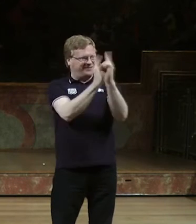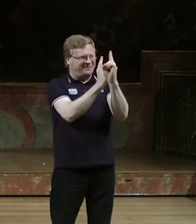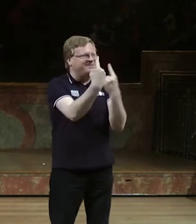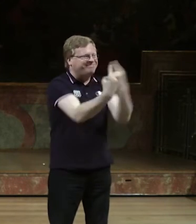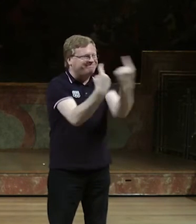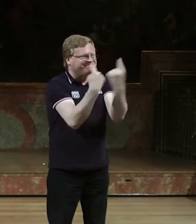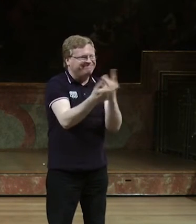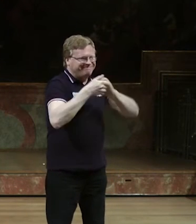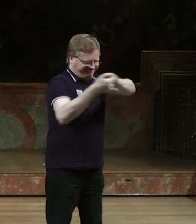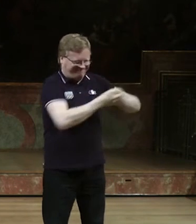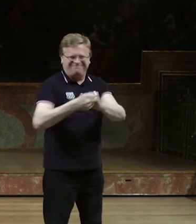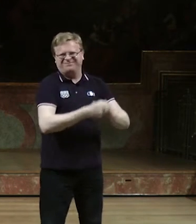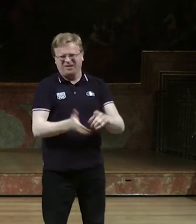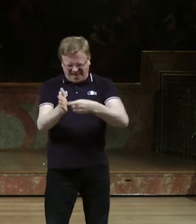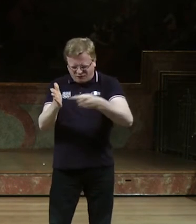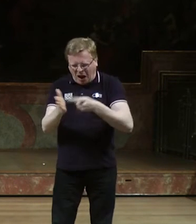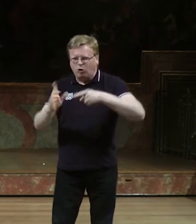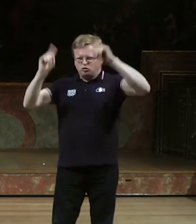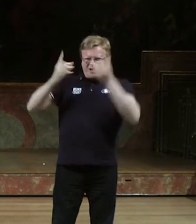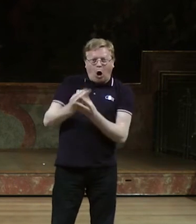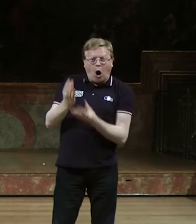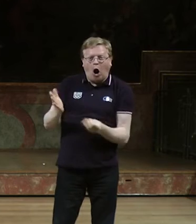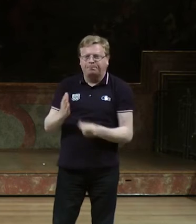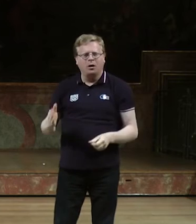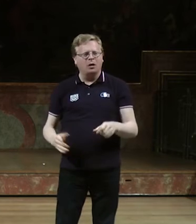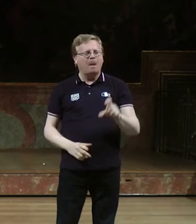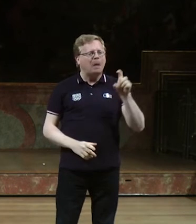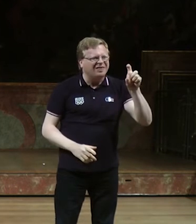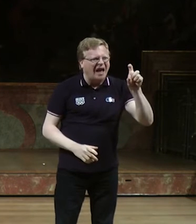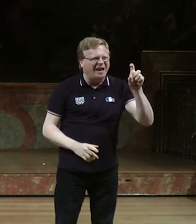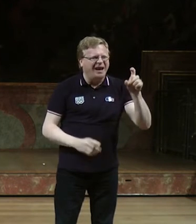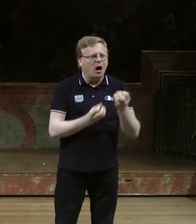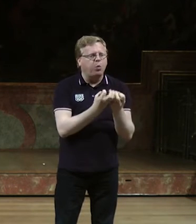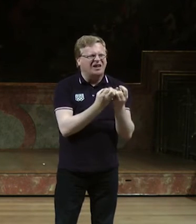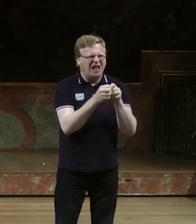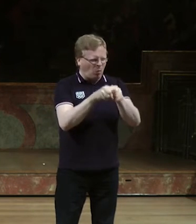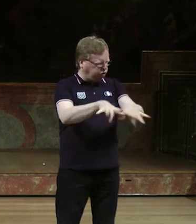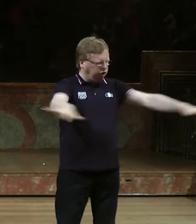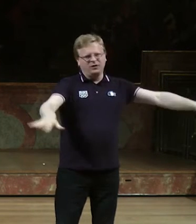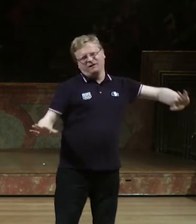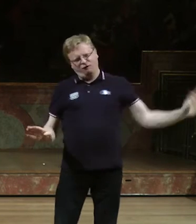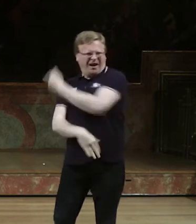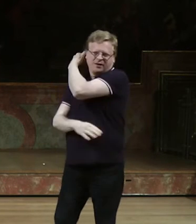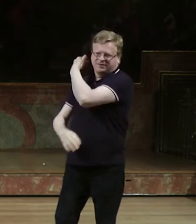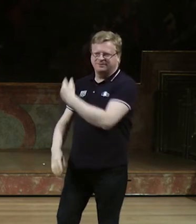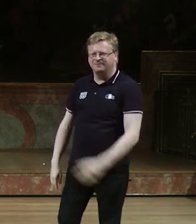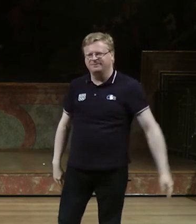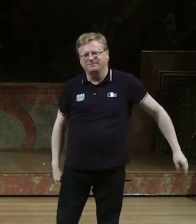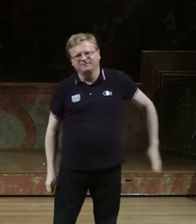Wir müssen lernen, Face-to-Face zu kommunizieren. Nicht immer über das Internet, FaceTime, Skype und sonstige andere Dinge, sondern